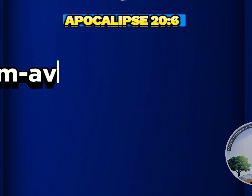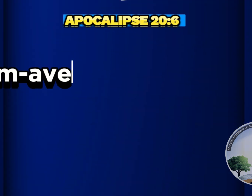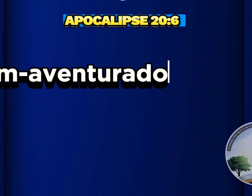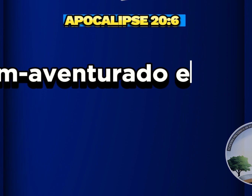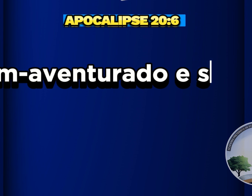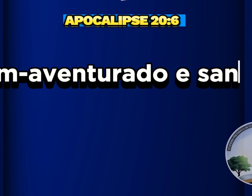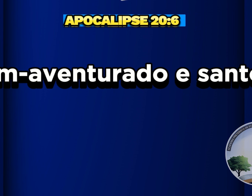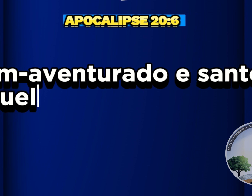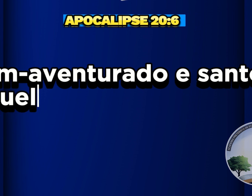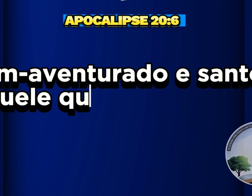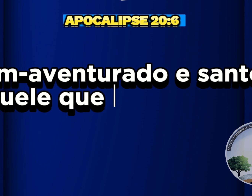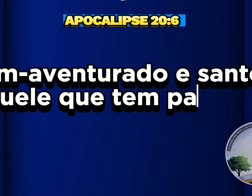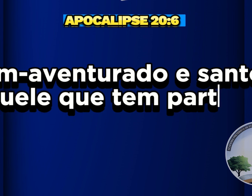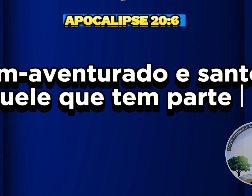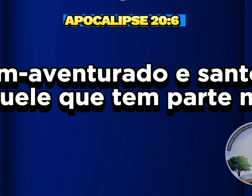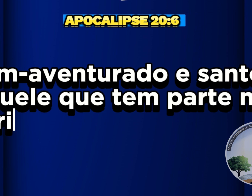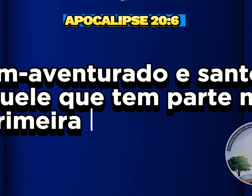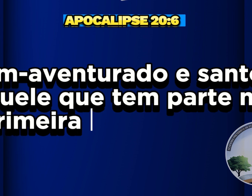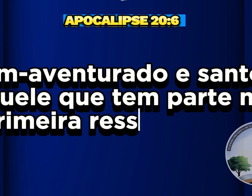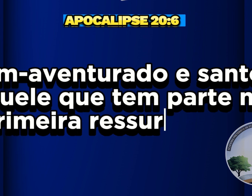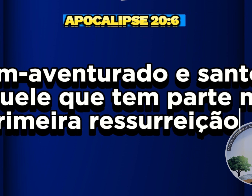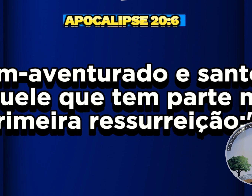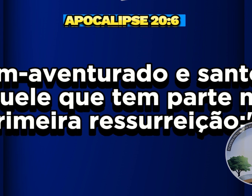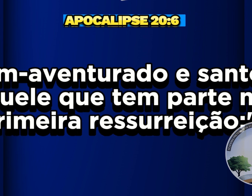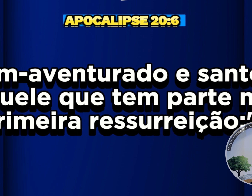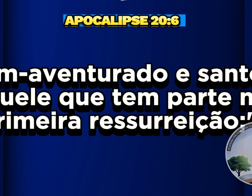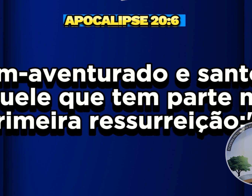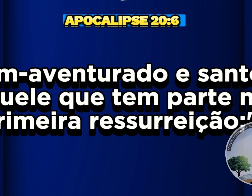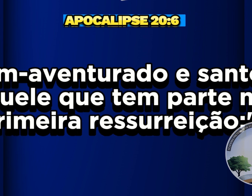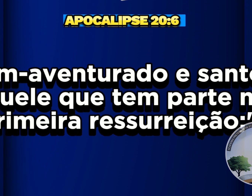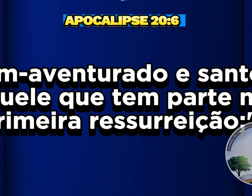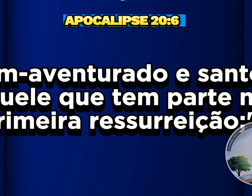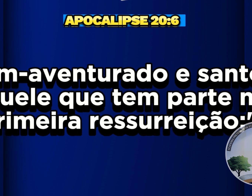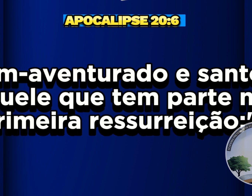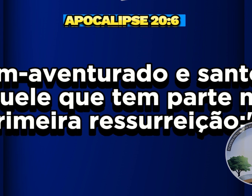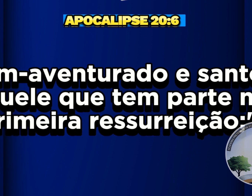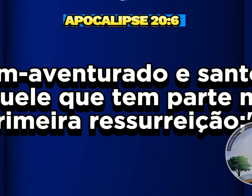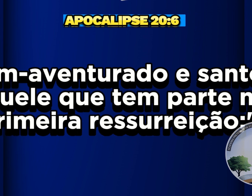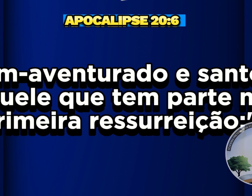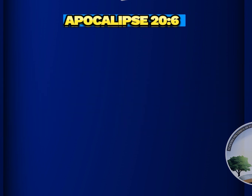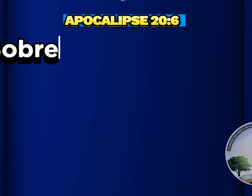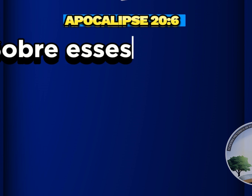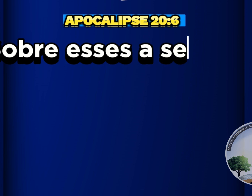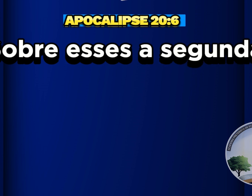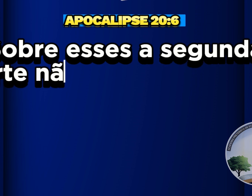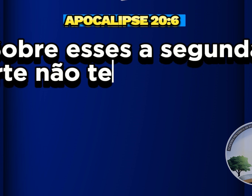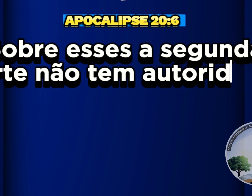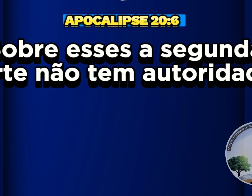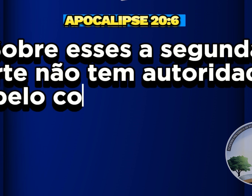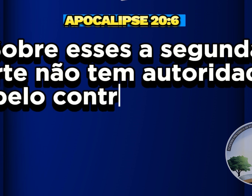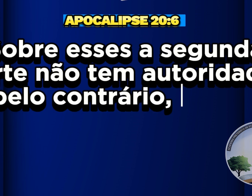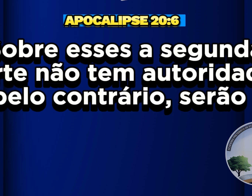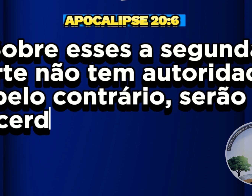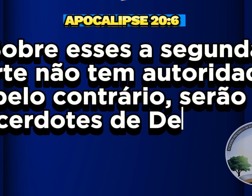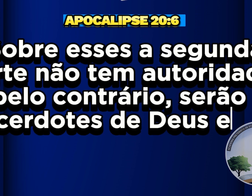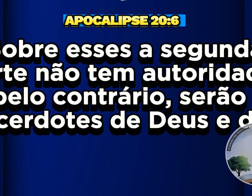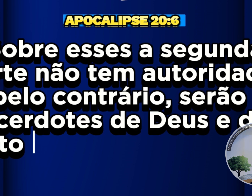-aventurado e santo é aquele que tem parte na primeira ressurreição sobre esses a segunda